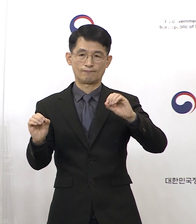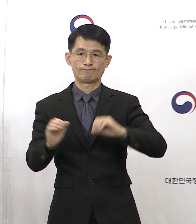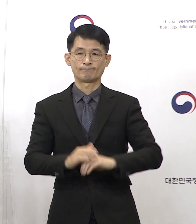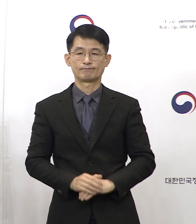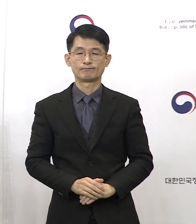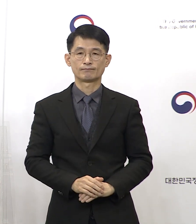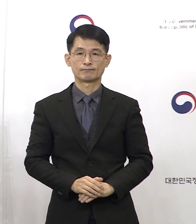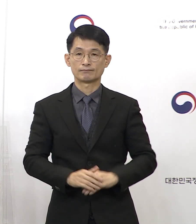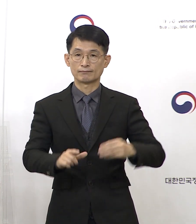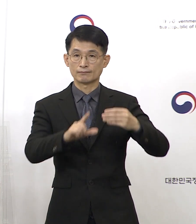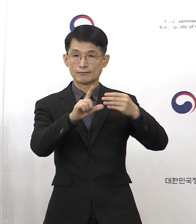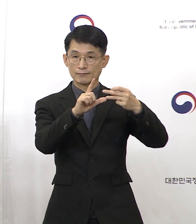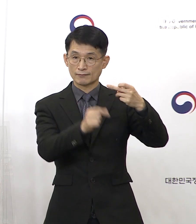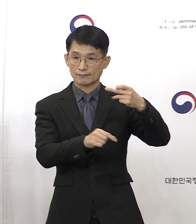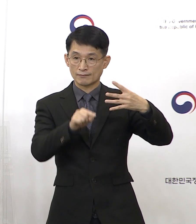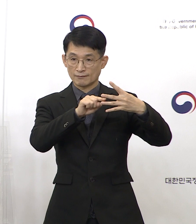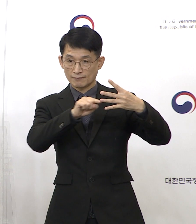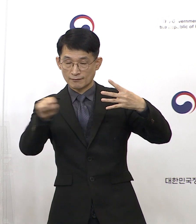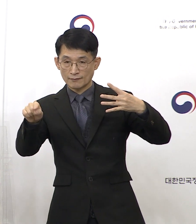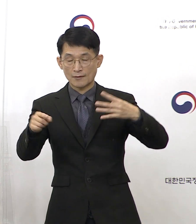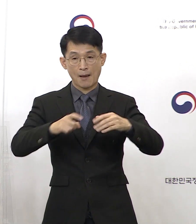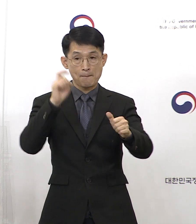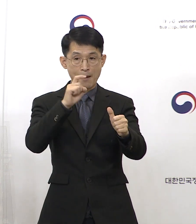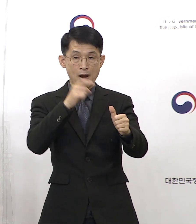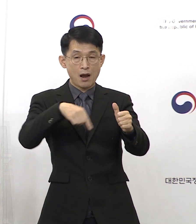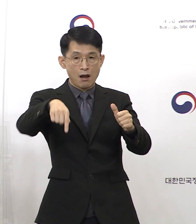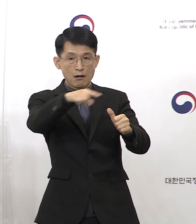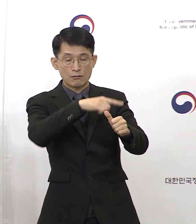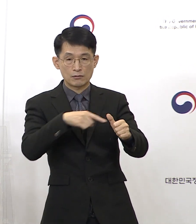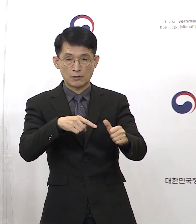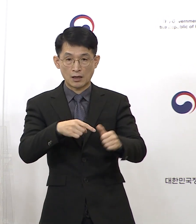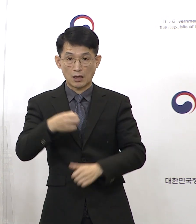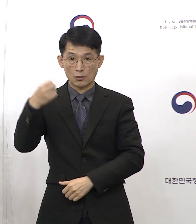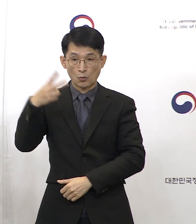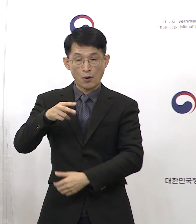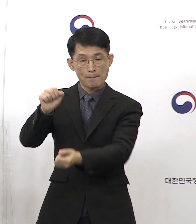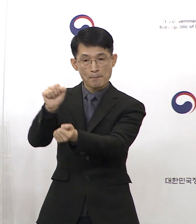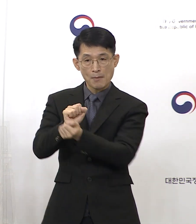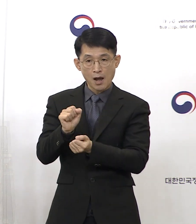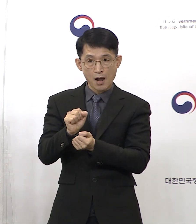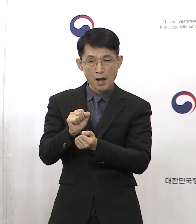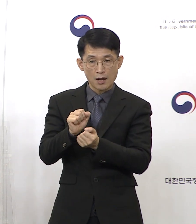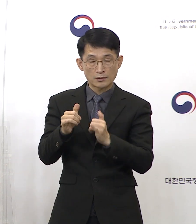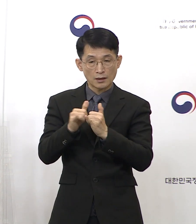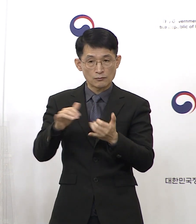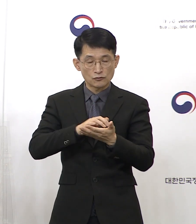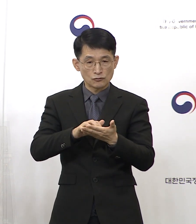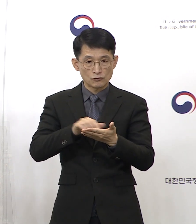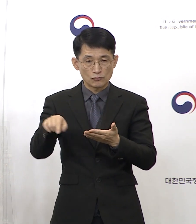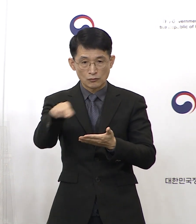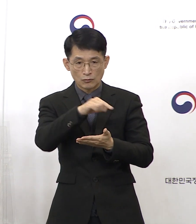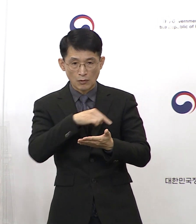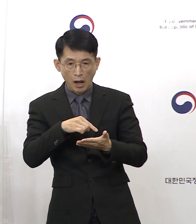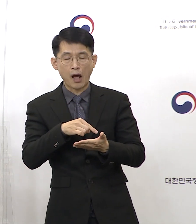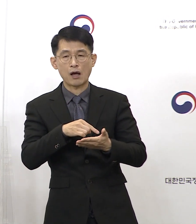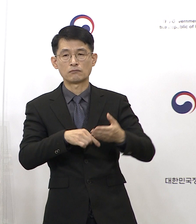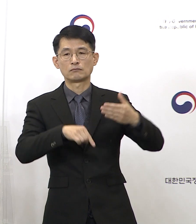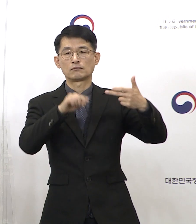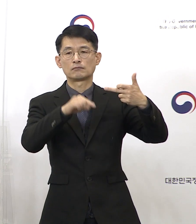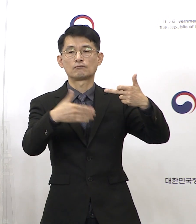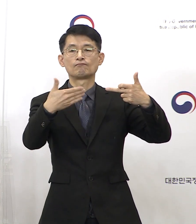12월 3주 주간 확진자 중에 재감염 추정 사례 비율은 17.9